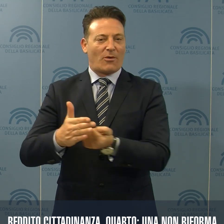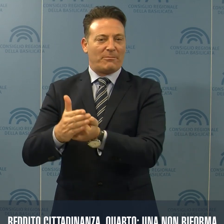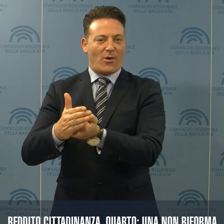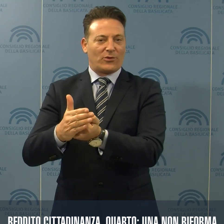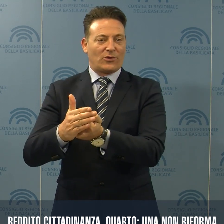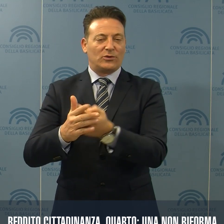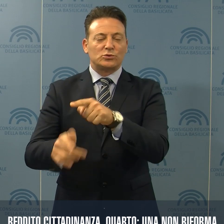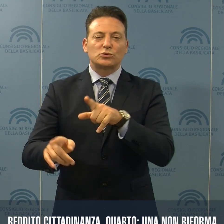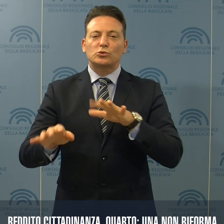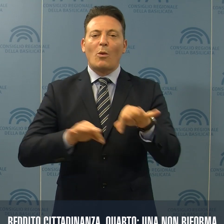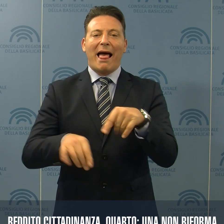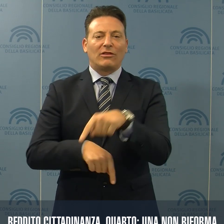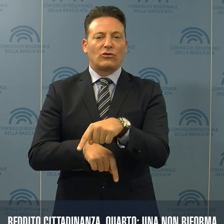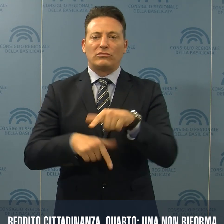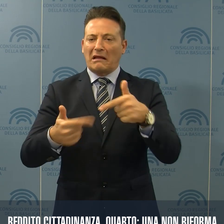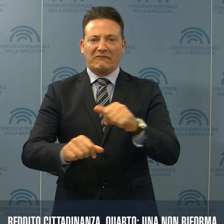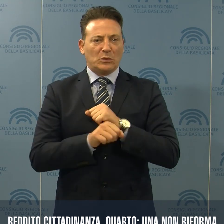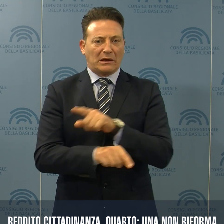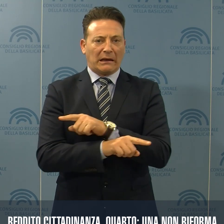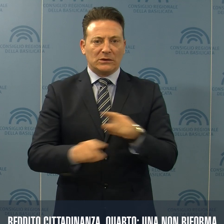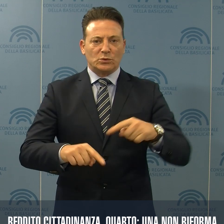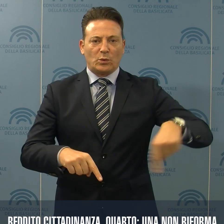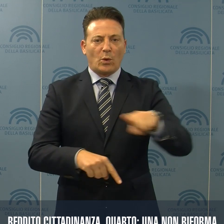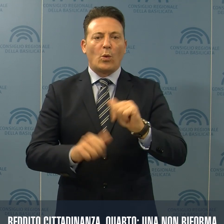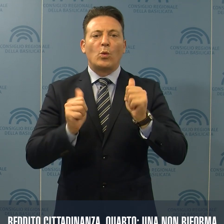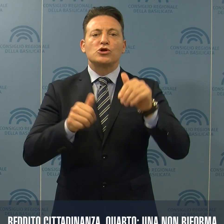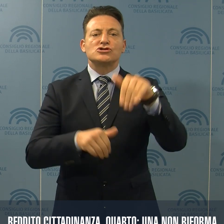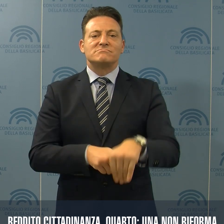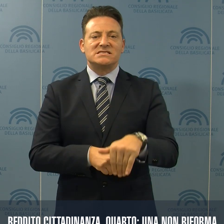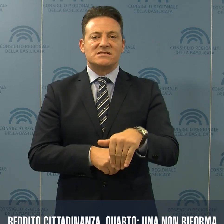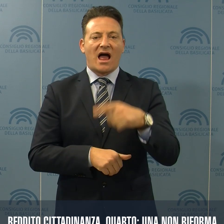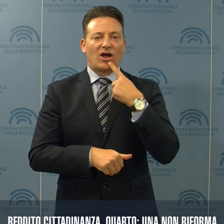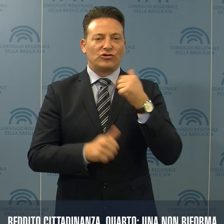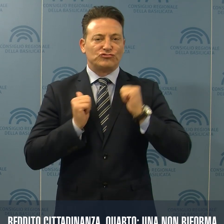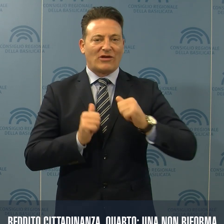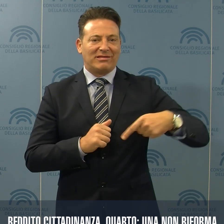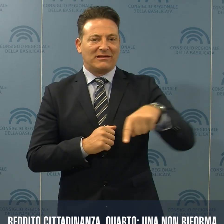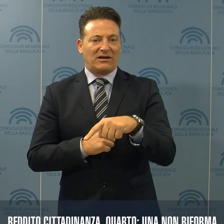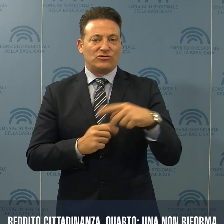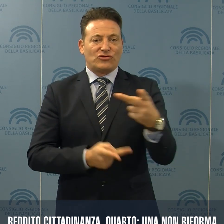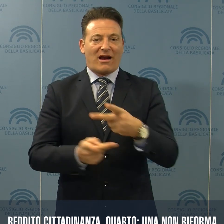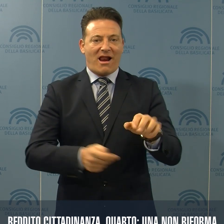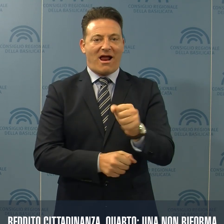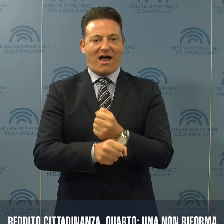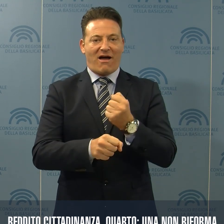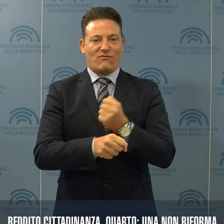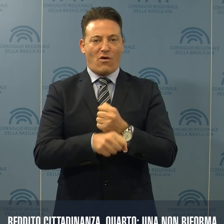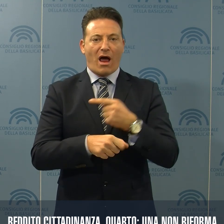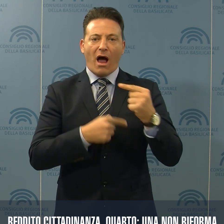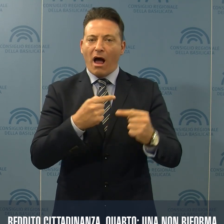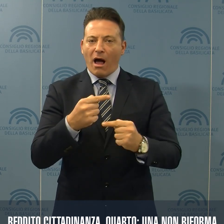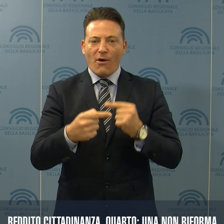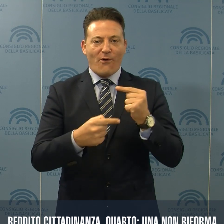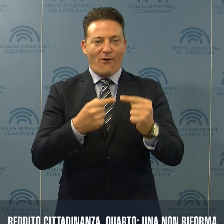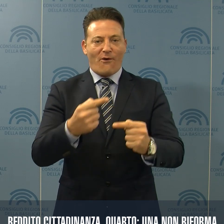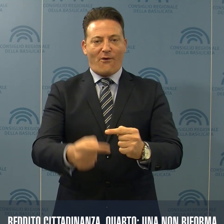strumento che non suscita fiducia in nessuno degli 11 mila beneficiari in Basilicata, tutti ancora